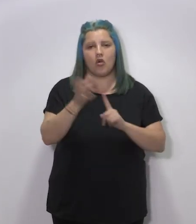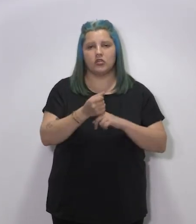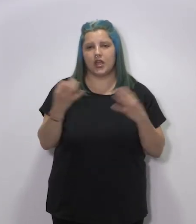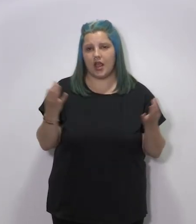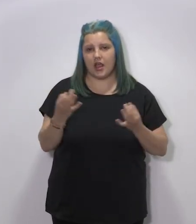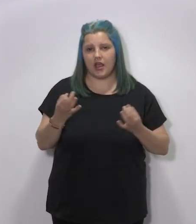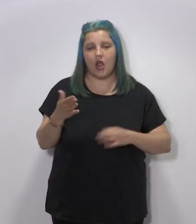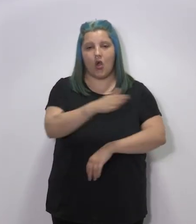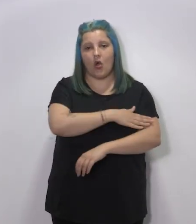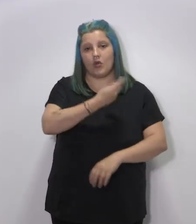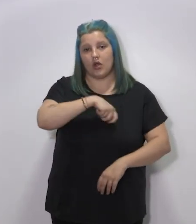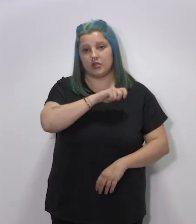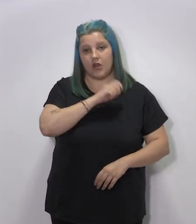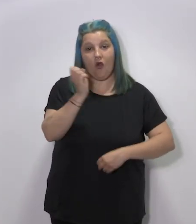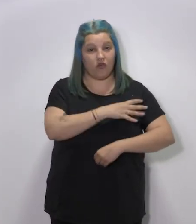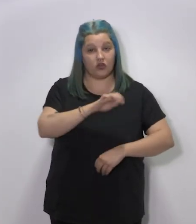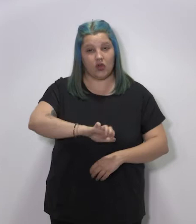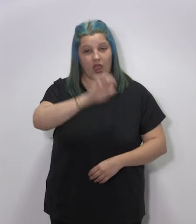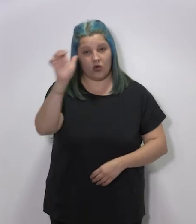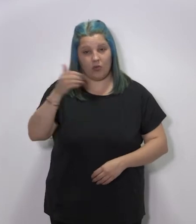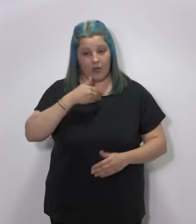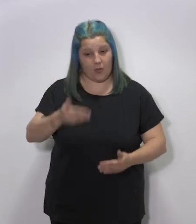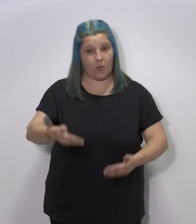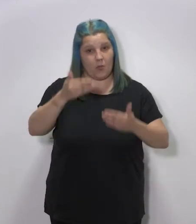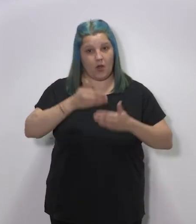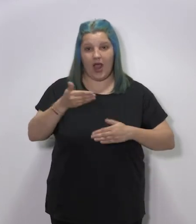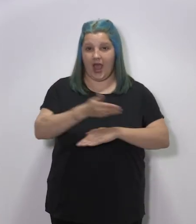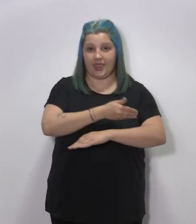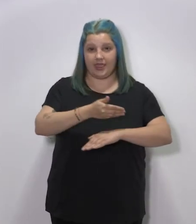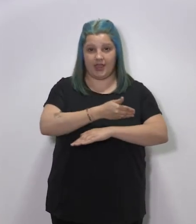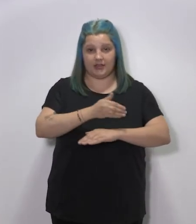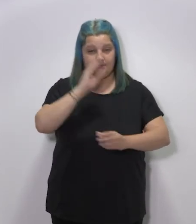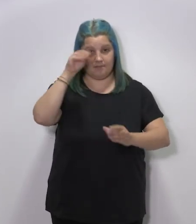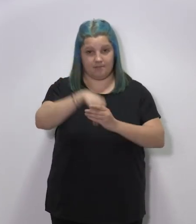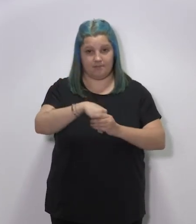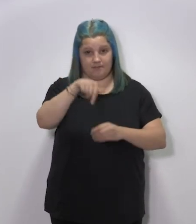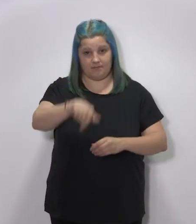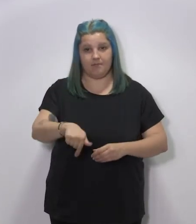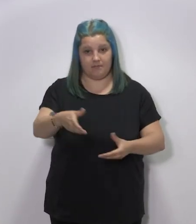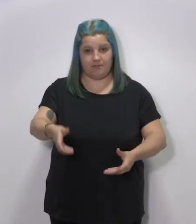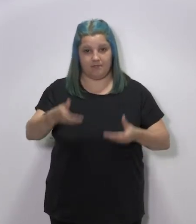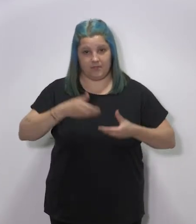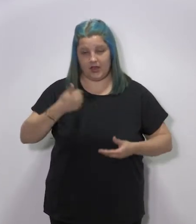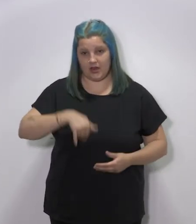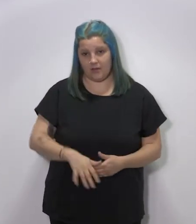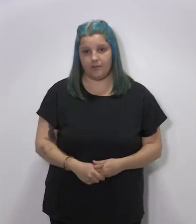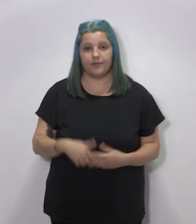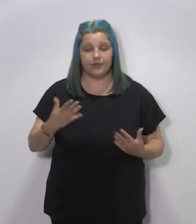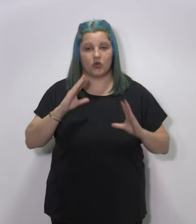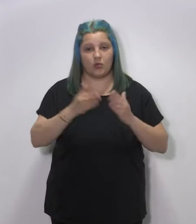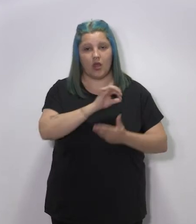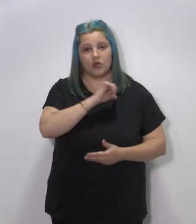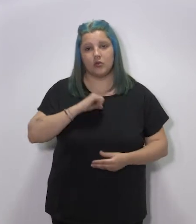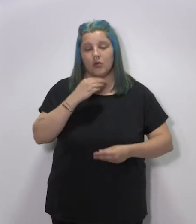lo que se consigue es que el Gobierno de España adelante los fondos europeos que llegarán dentro de este programa. Y de este modo así, las